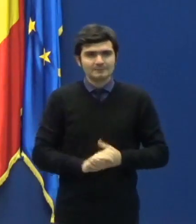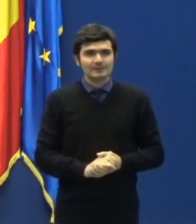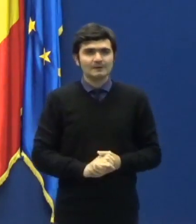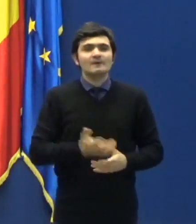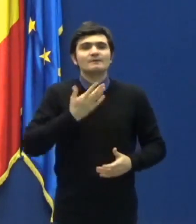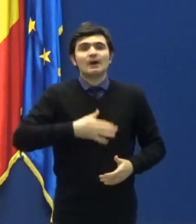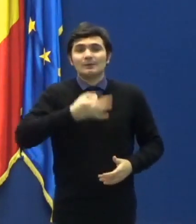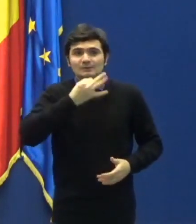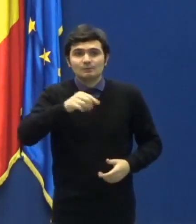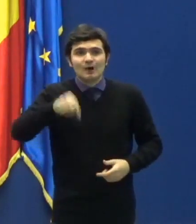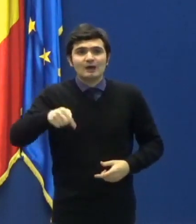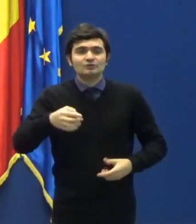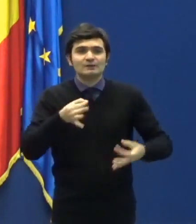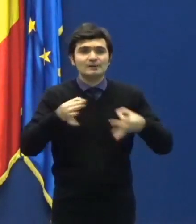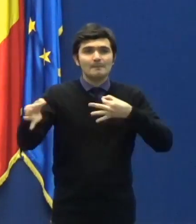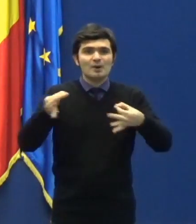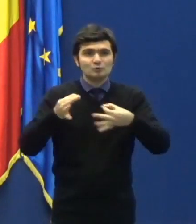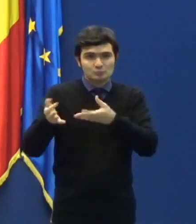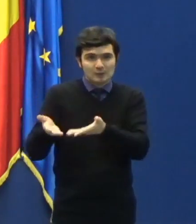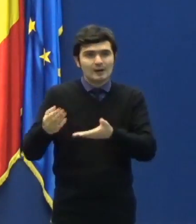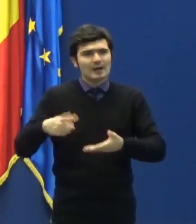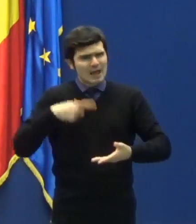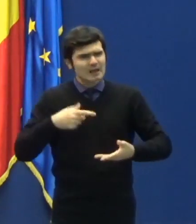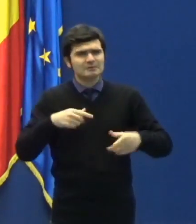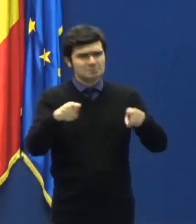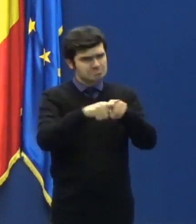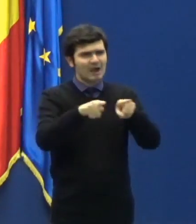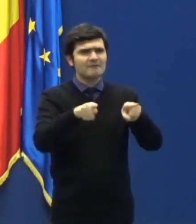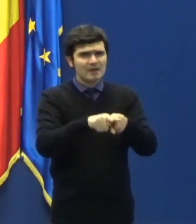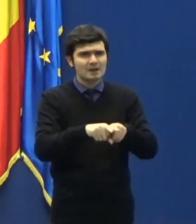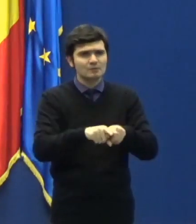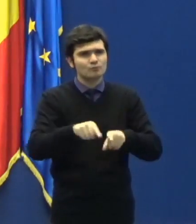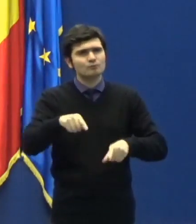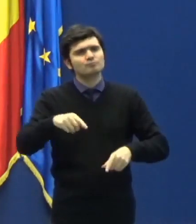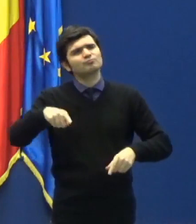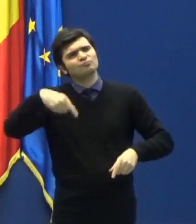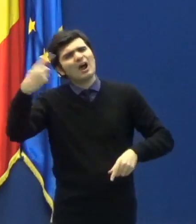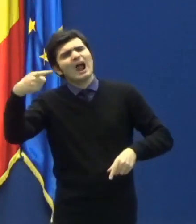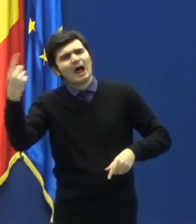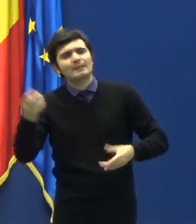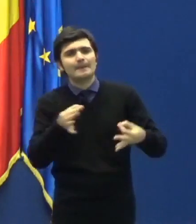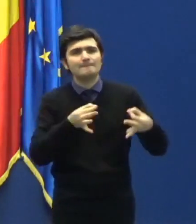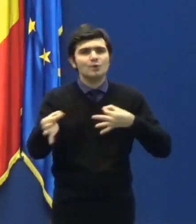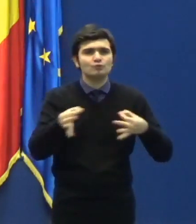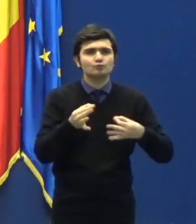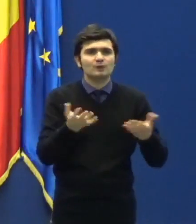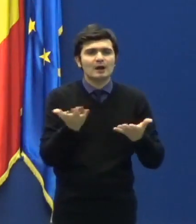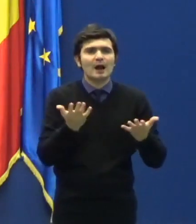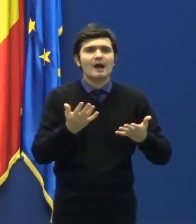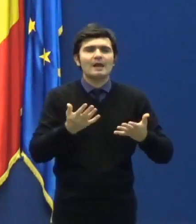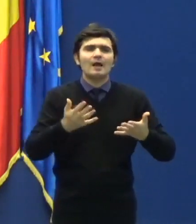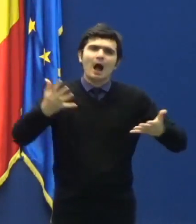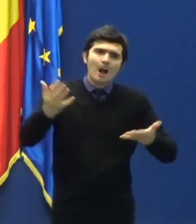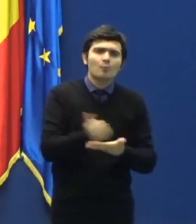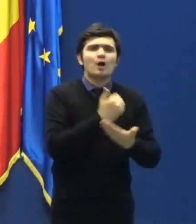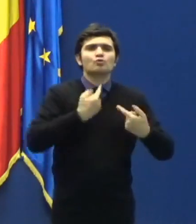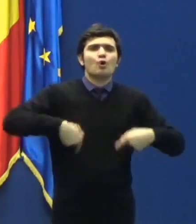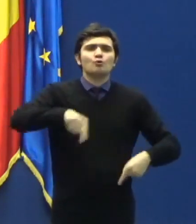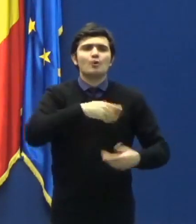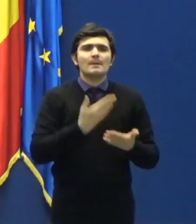este sinonimă cu cea adoptată pentru piloți și